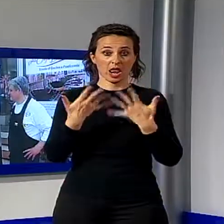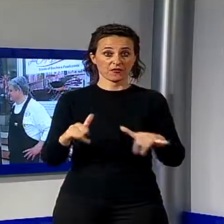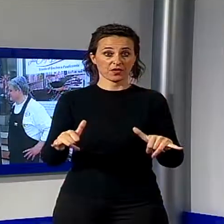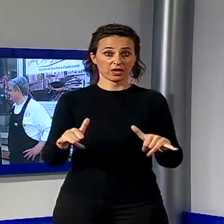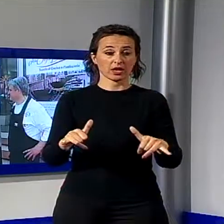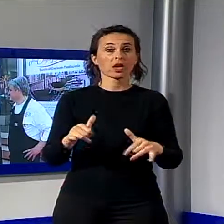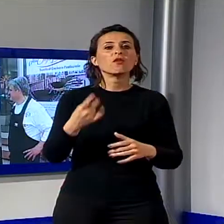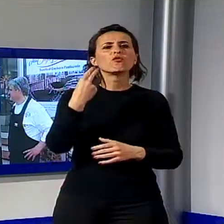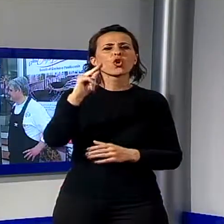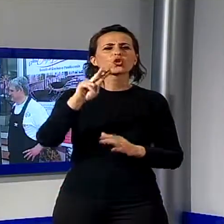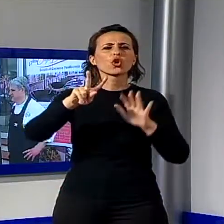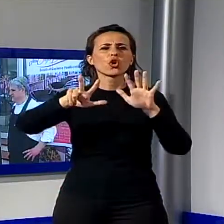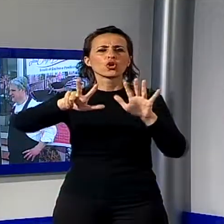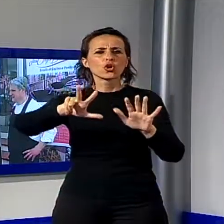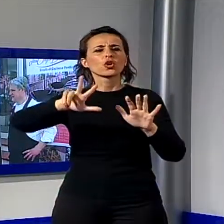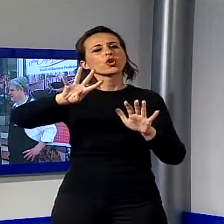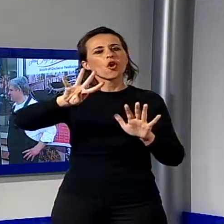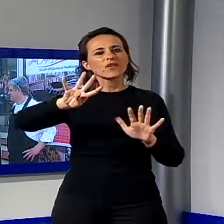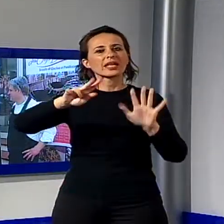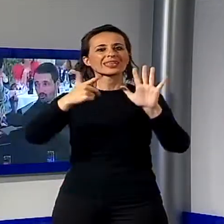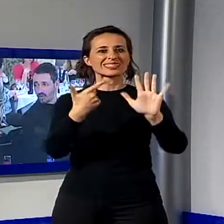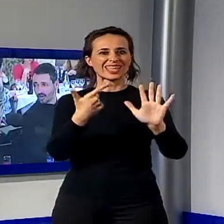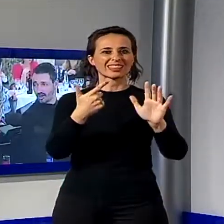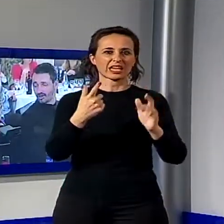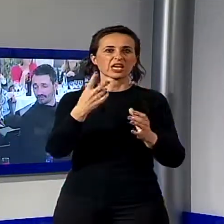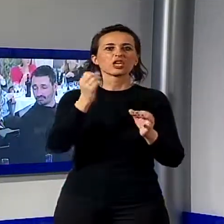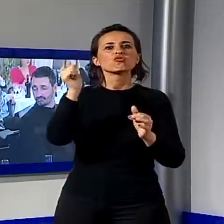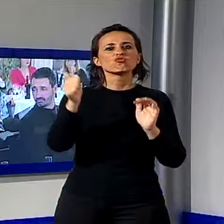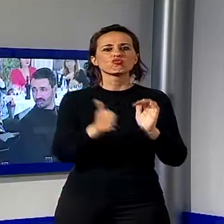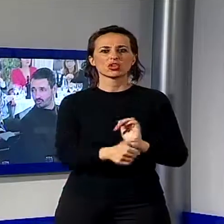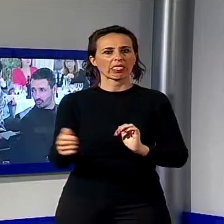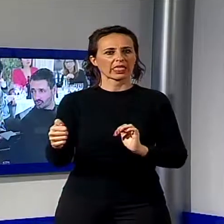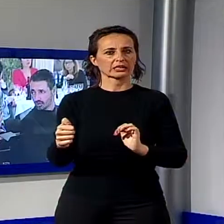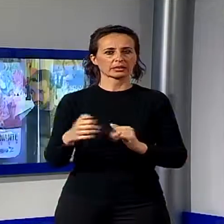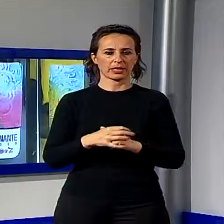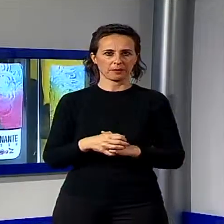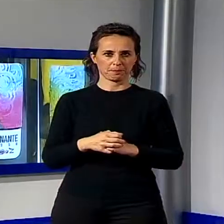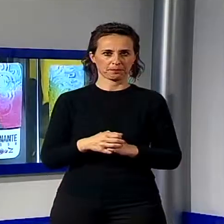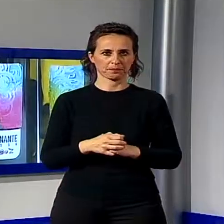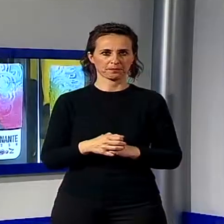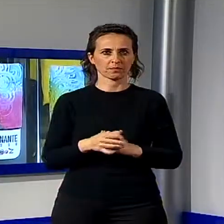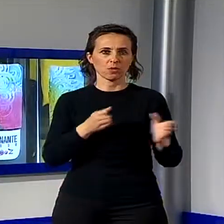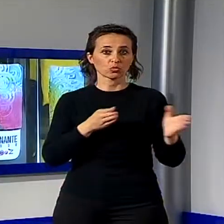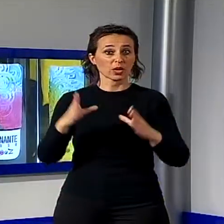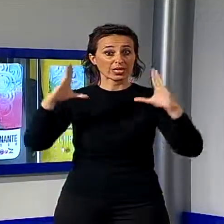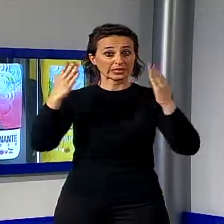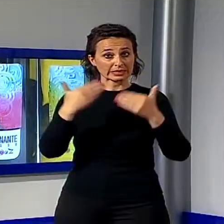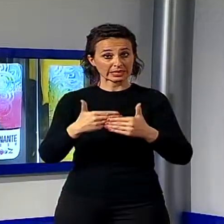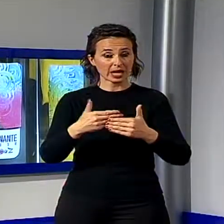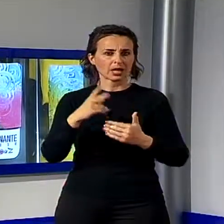centesimi, raggiungendo una coppia al femminile partecipante alla tappa milanese. Nel corso della serata si è parlato anche di vino e